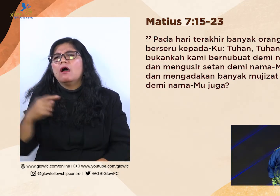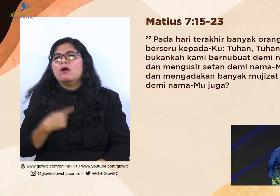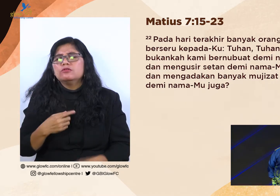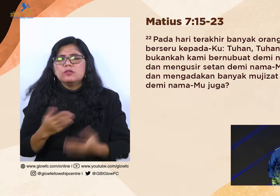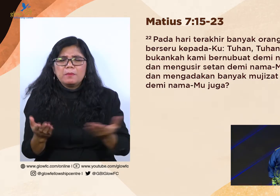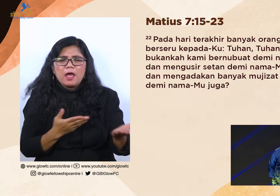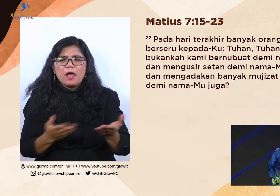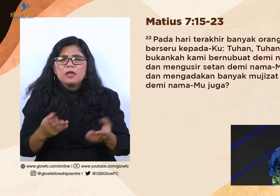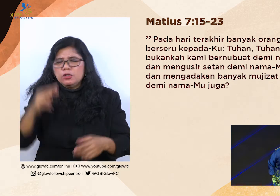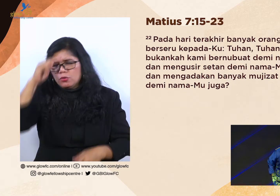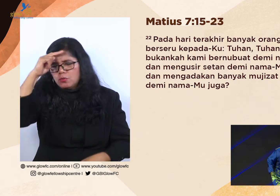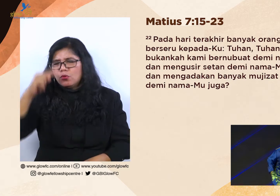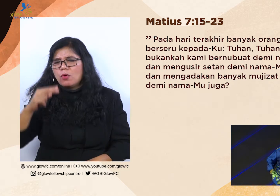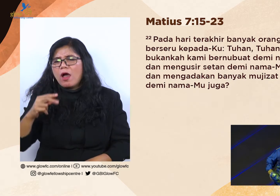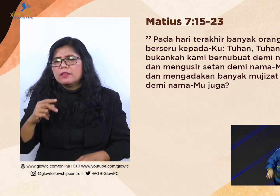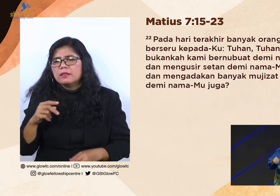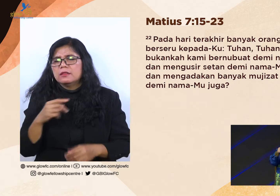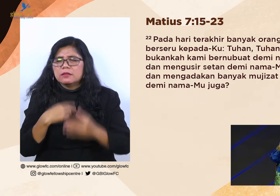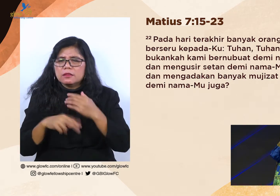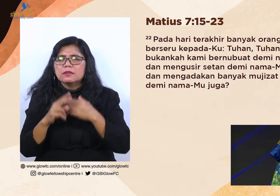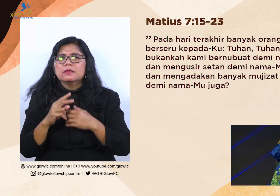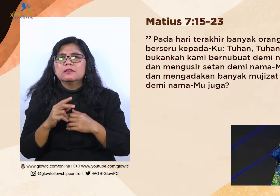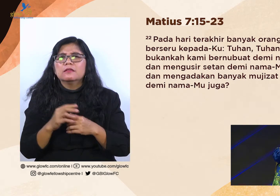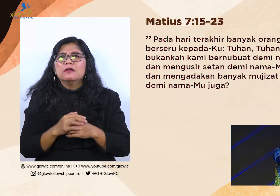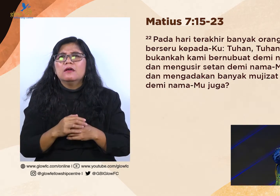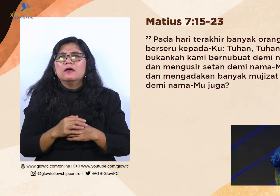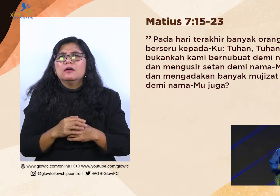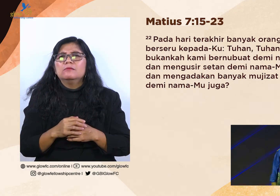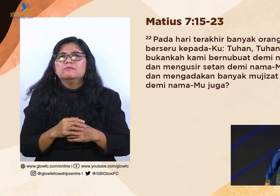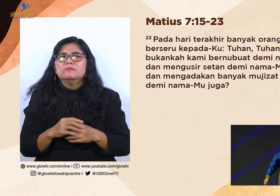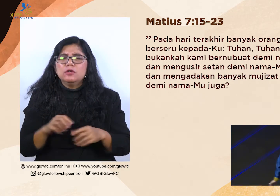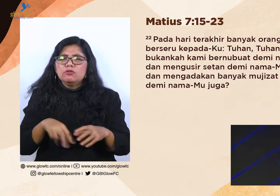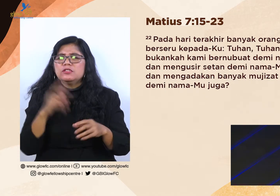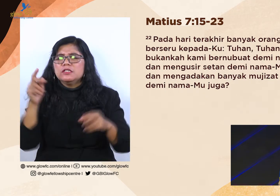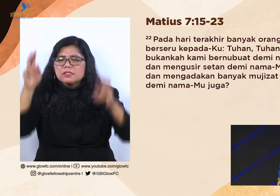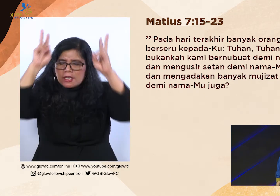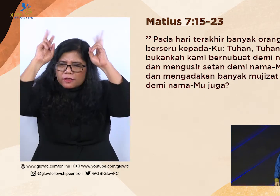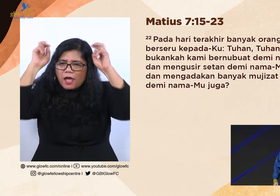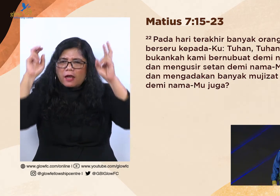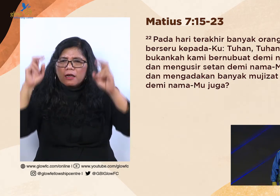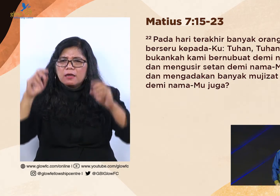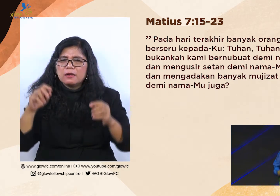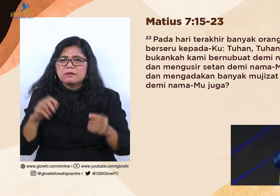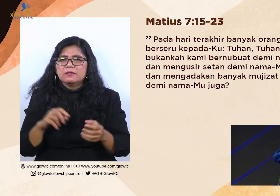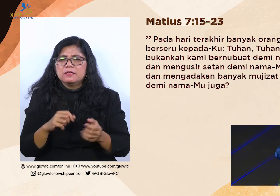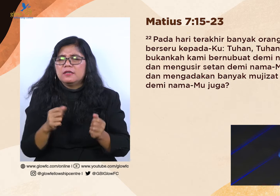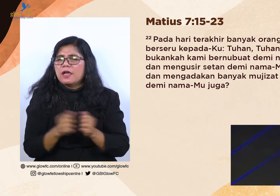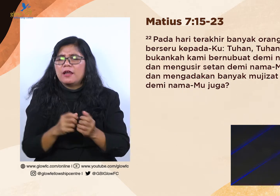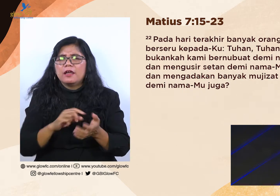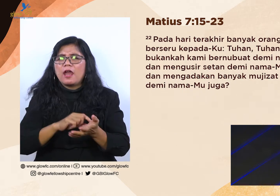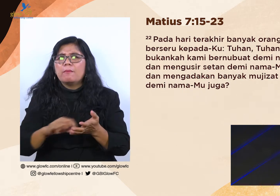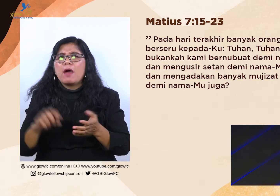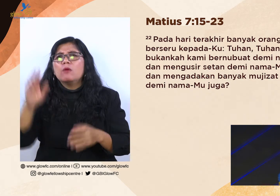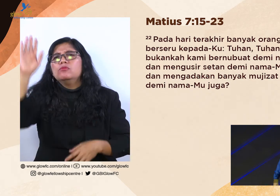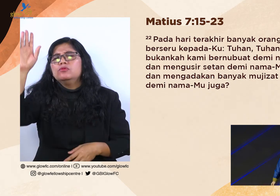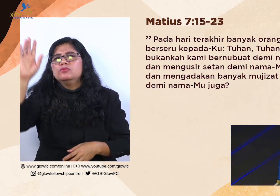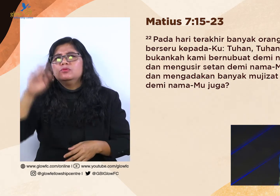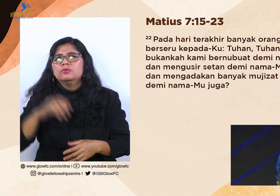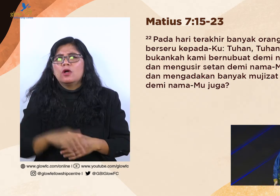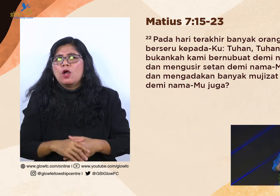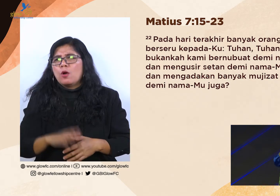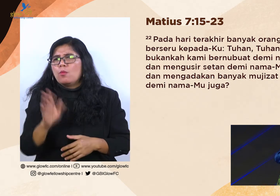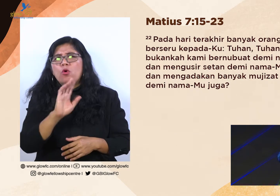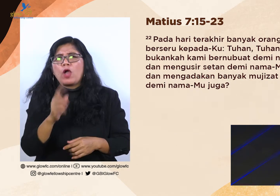muda mengadakan banyak mujizat demi nama, Bu. Jangan salahkan nubuatnya, Bos. Jangan salahkan usir setannya, Bos.